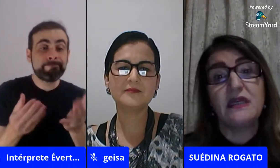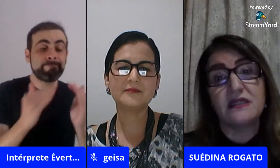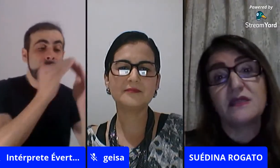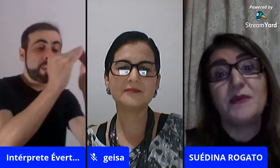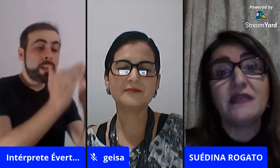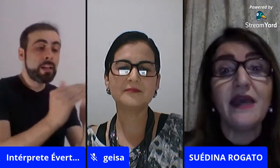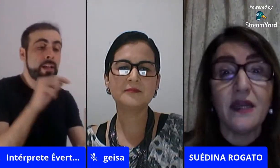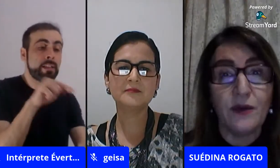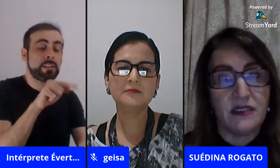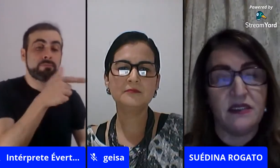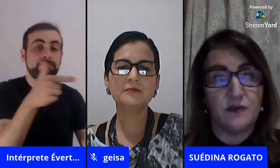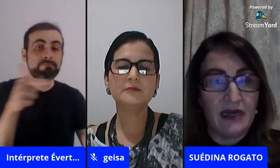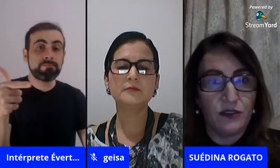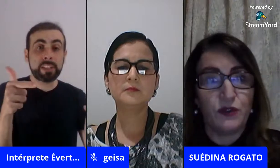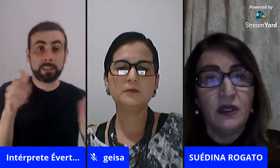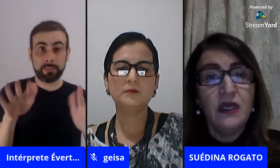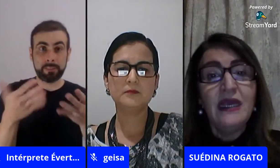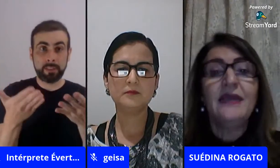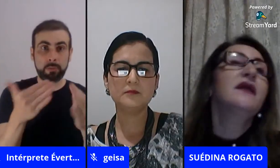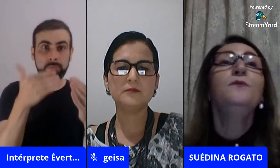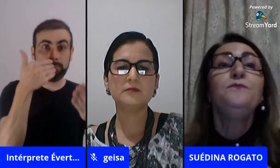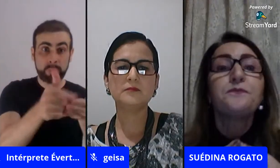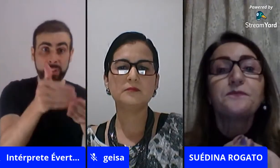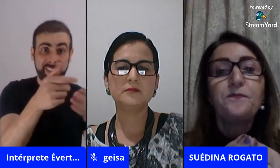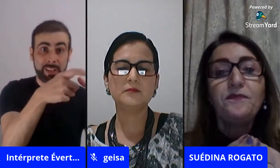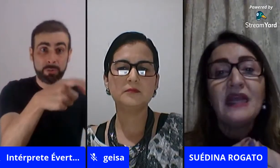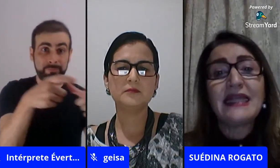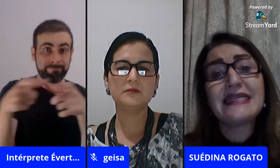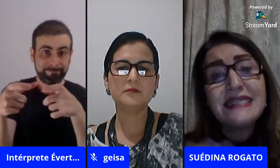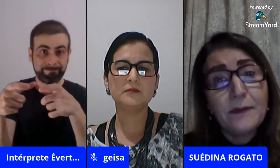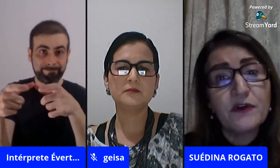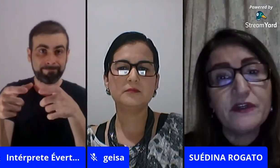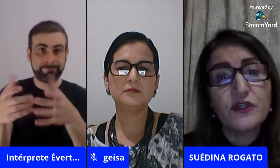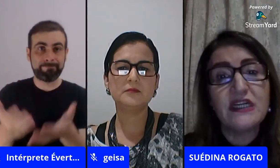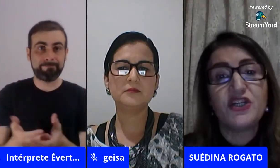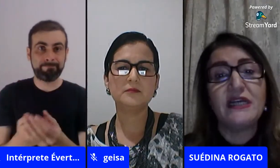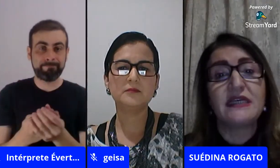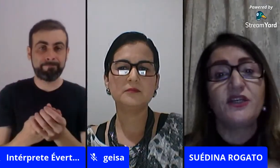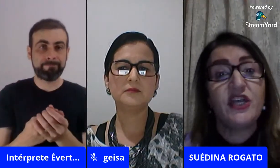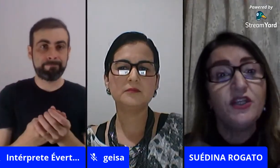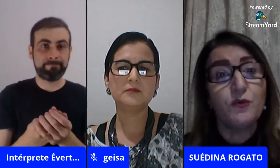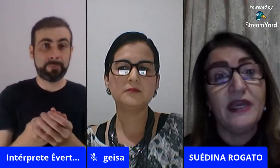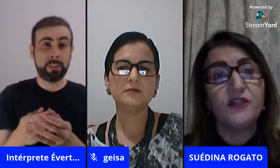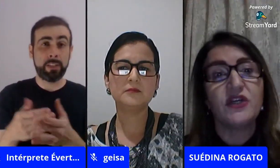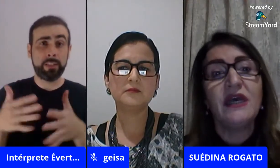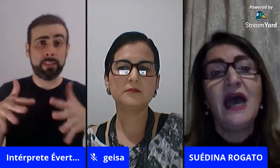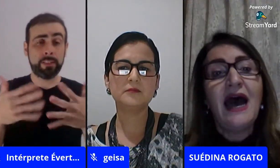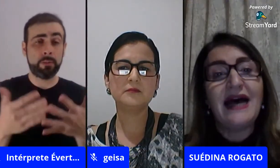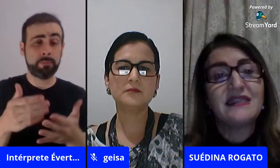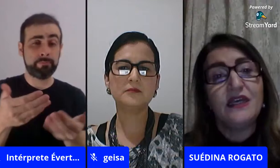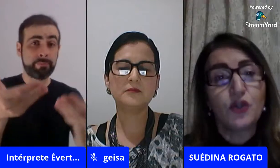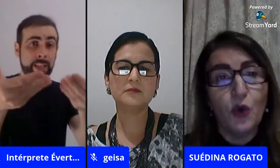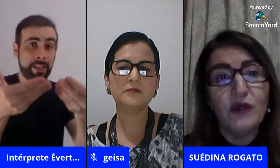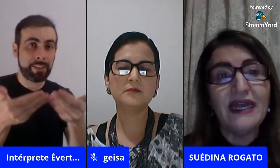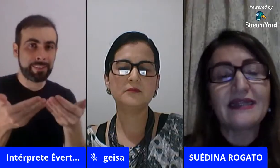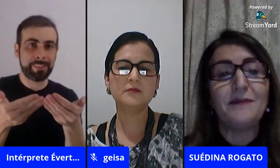isolamento, essas crianças perderam esse espaço. Então, trazer a professora Geisa, que gentilmente aceitou, né,